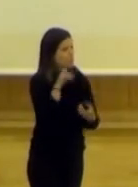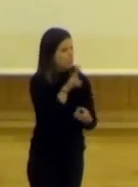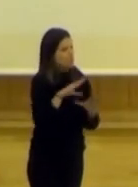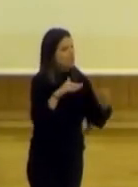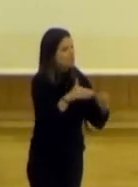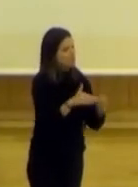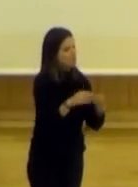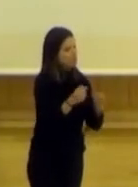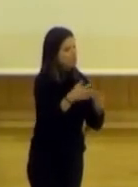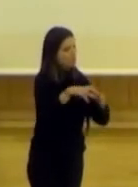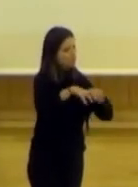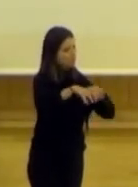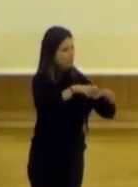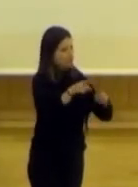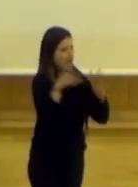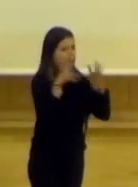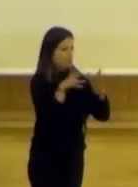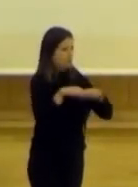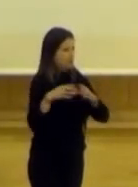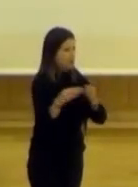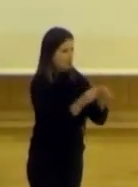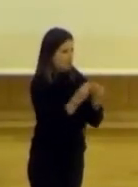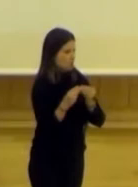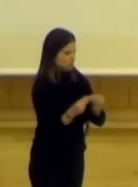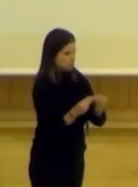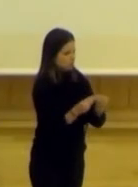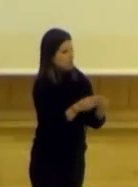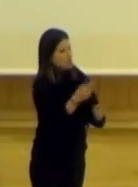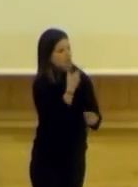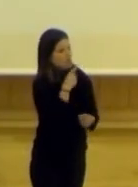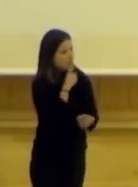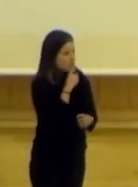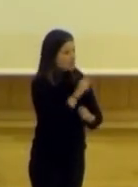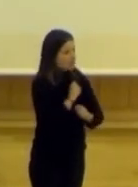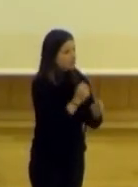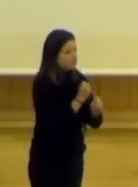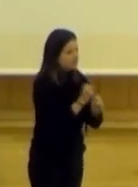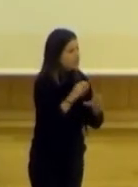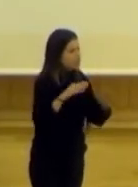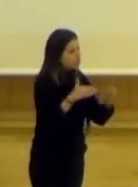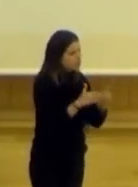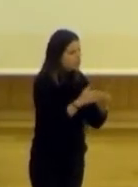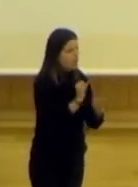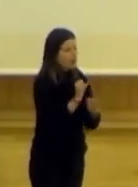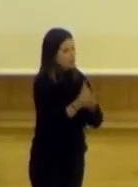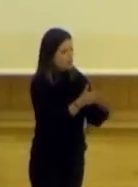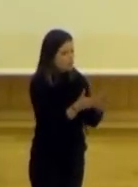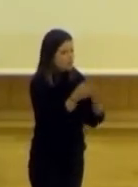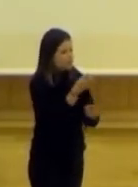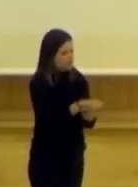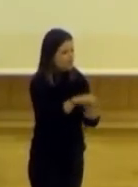grupo se tensaba o se paraba. Digamos, porque es muy difícil también trabajar en grupo. Quienes hayan experimentado el trabajo en grupo siempre tienen momentos baches,